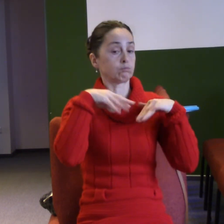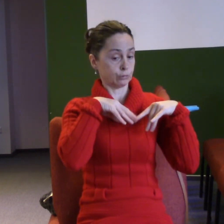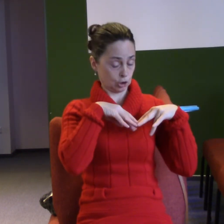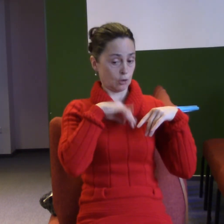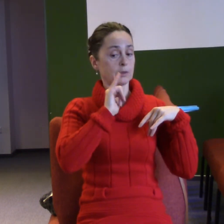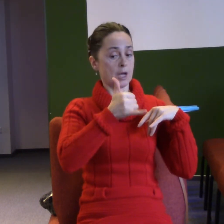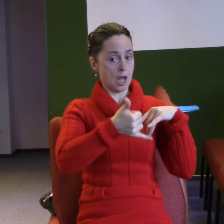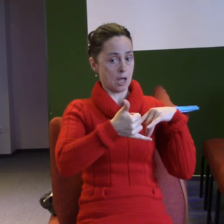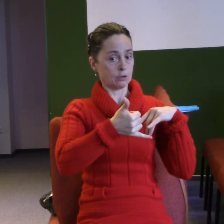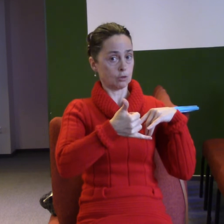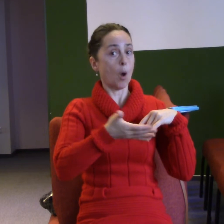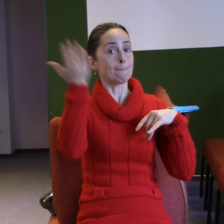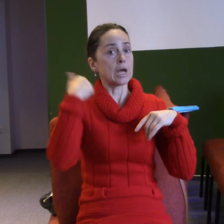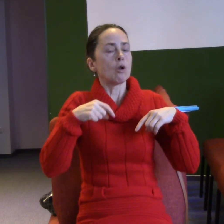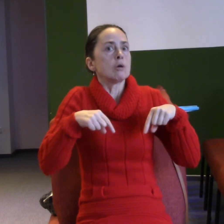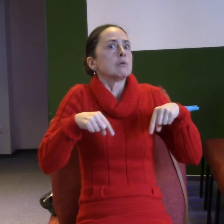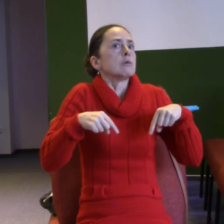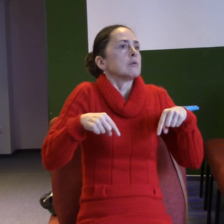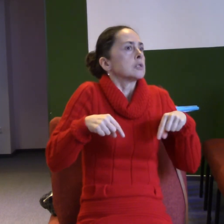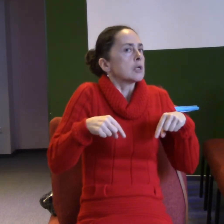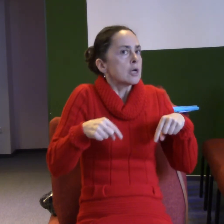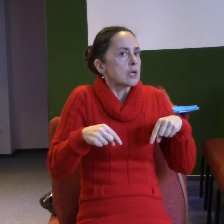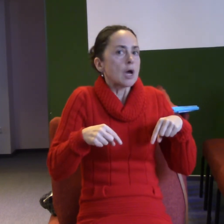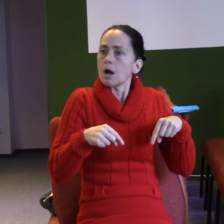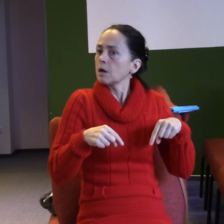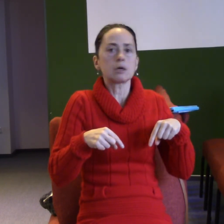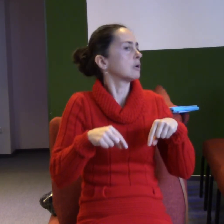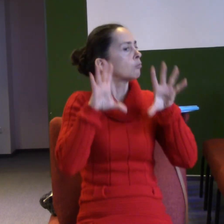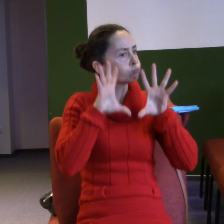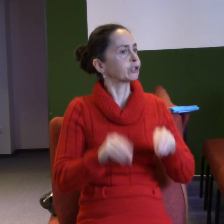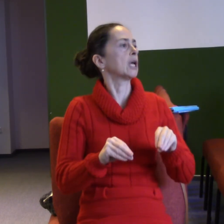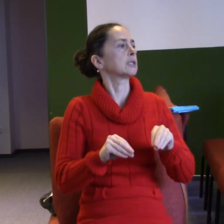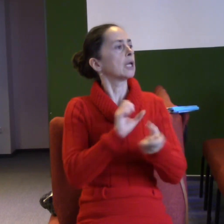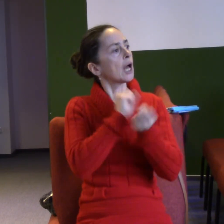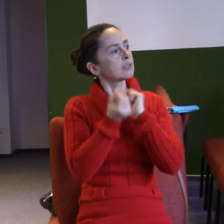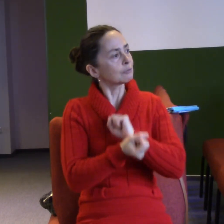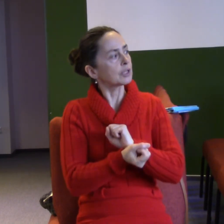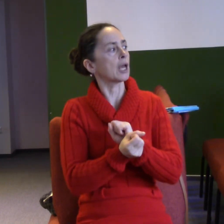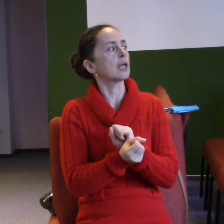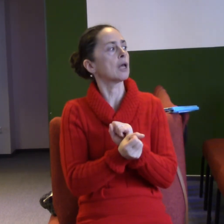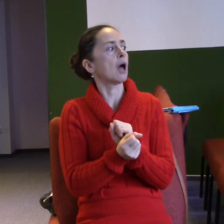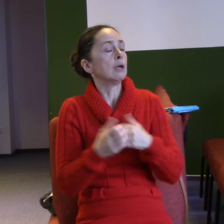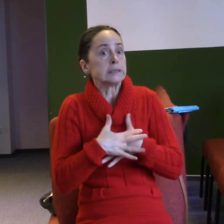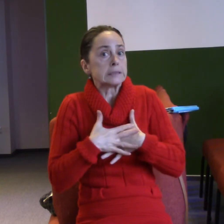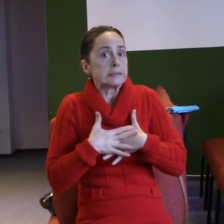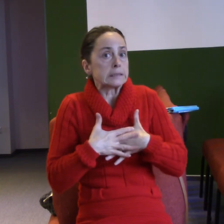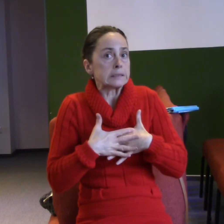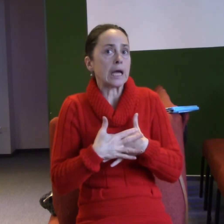zbálu, se přestáváš bát. Tam, kde jsi byl ve stresu, najednou ten stres odchází. Tam, kde byla úzkost, tam najednou